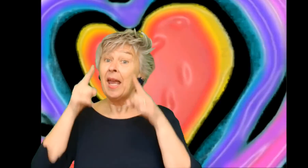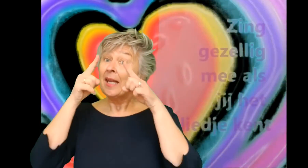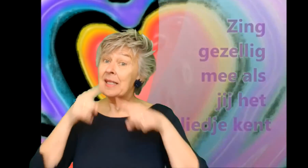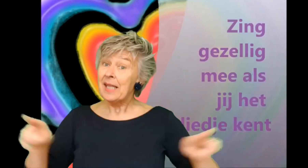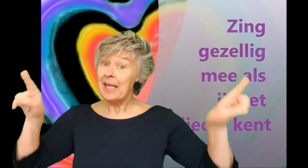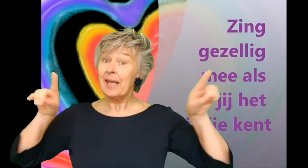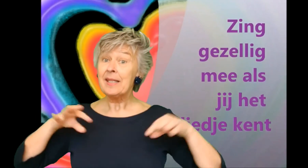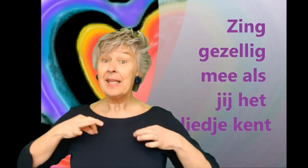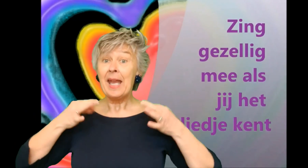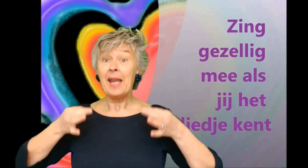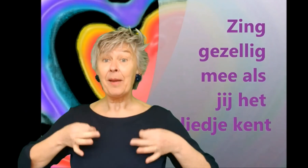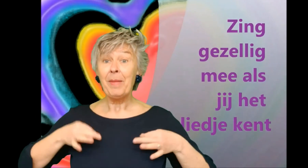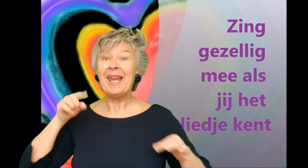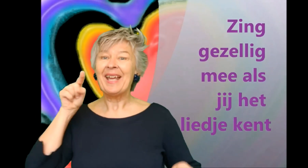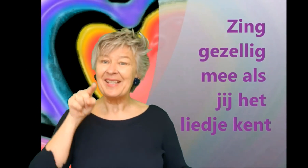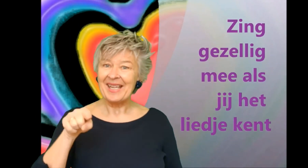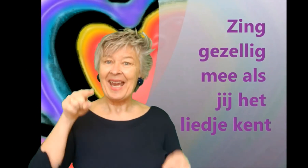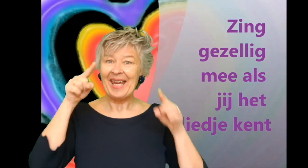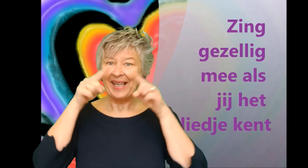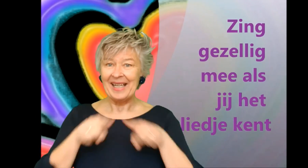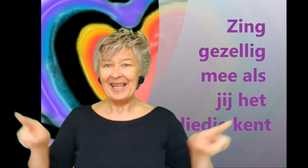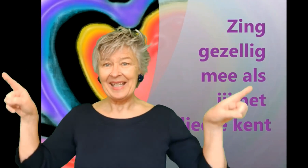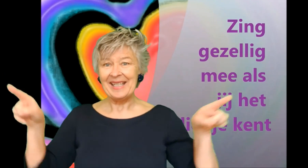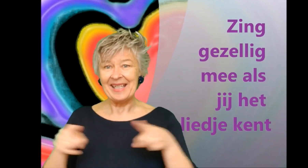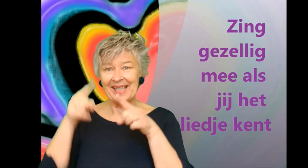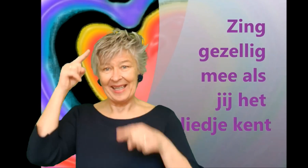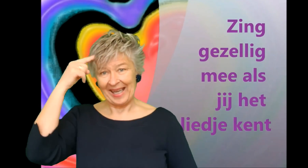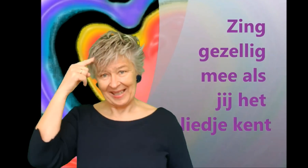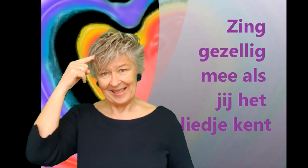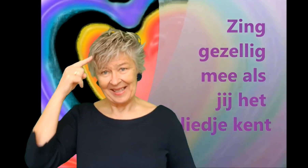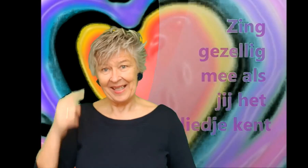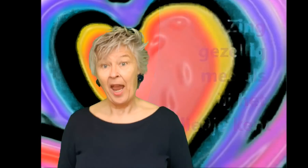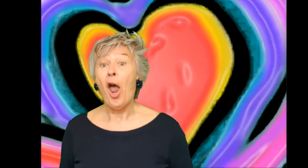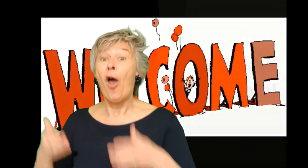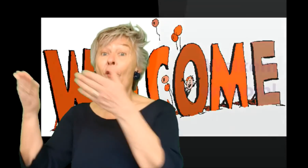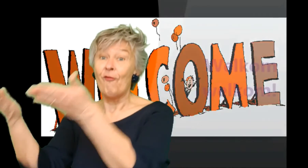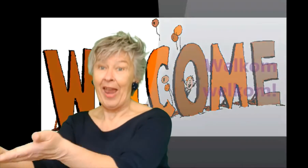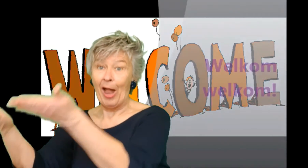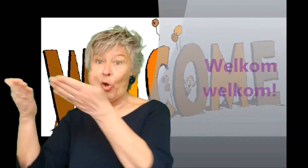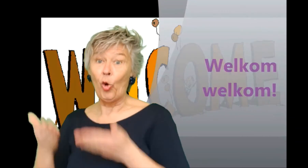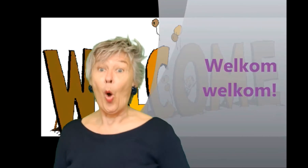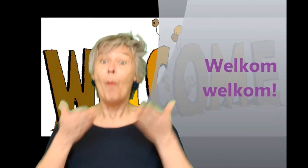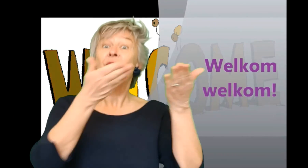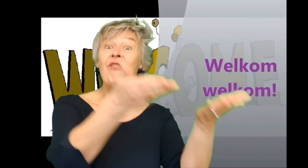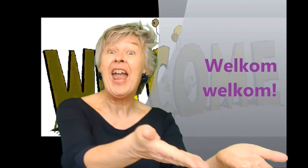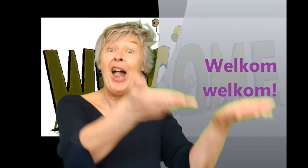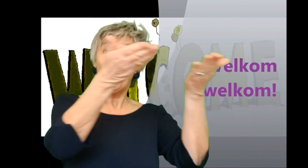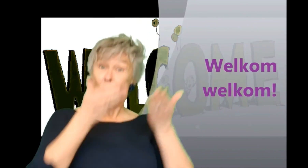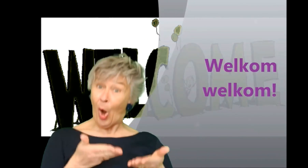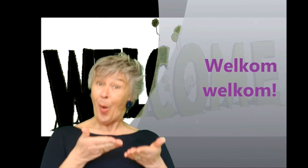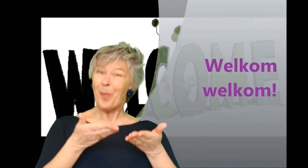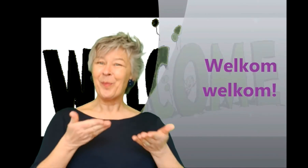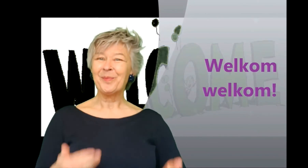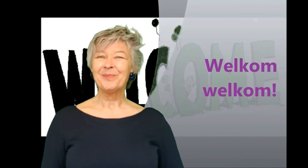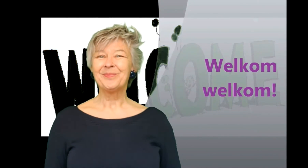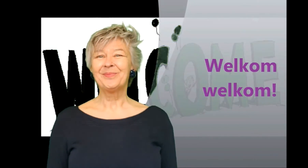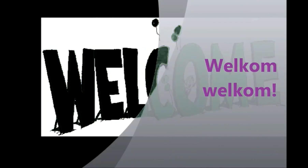Zie vanzelf mee als jij het liefje kent. Welkom, welkom. Welkom.